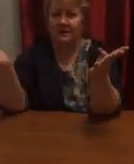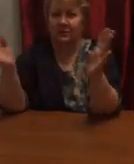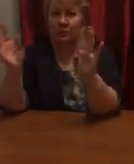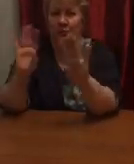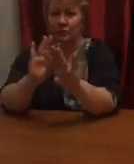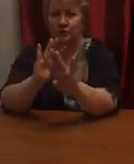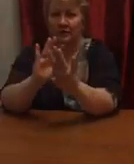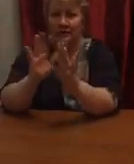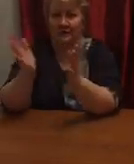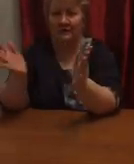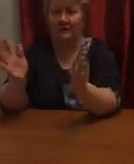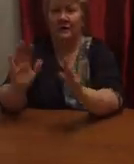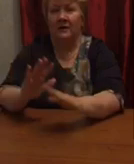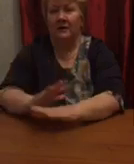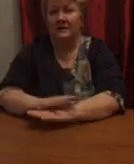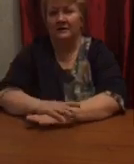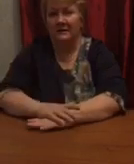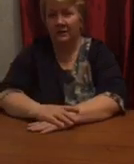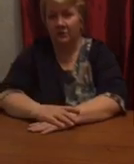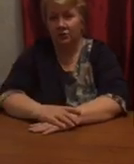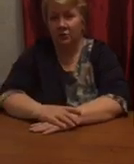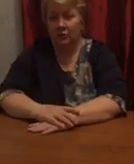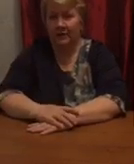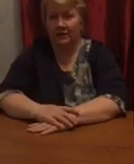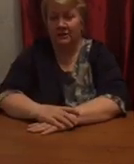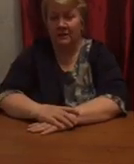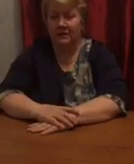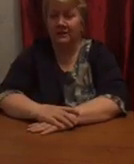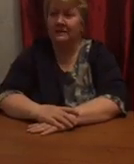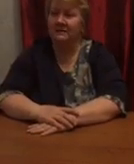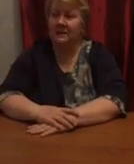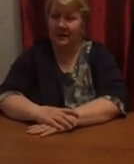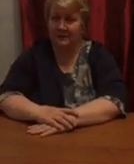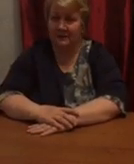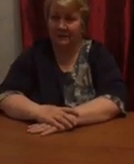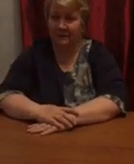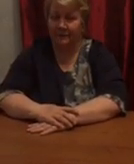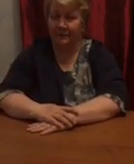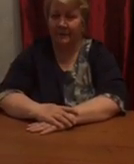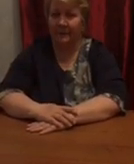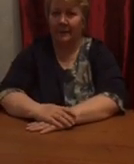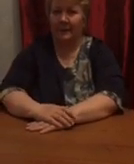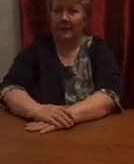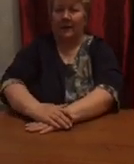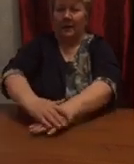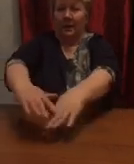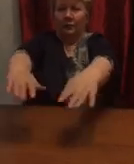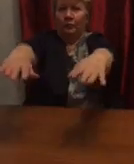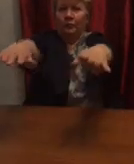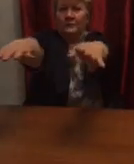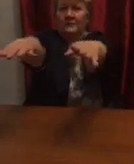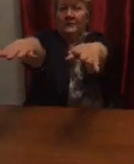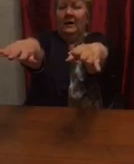нужные. Следующее упражнение. Сказки. Будем